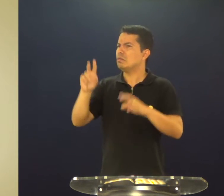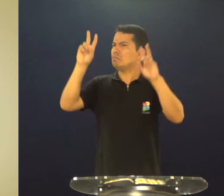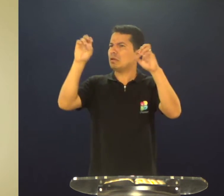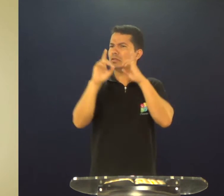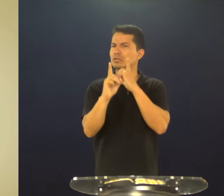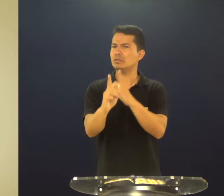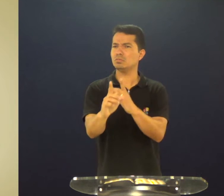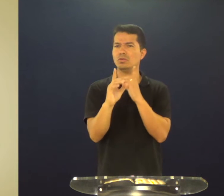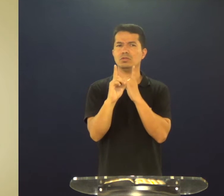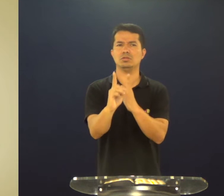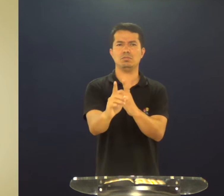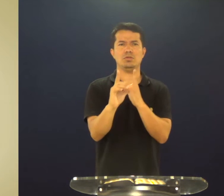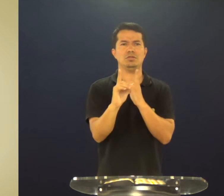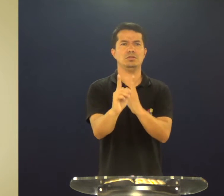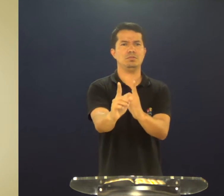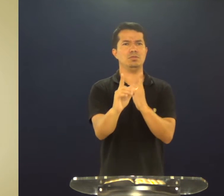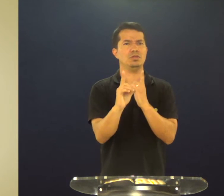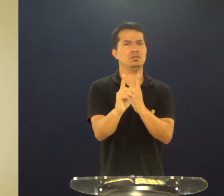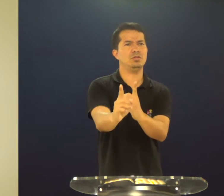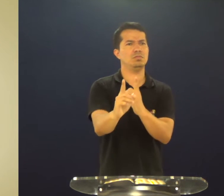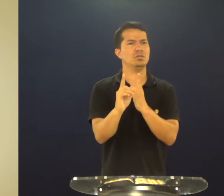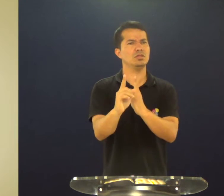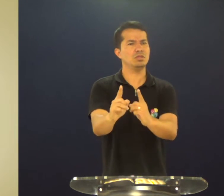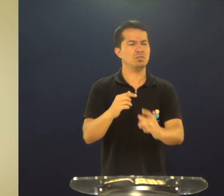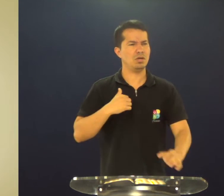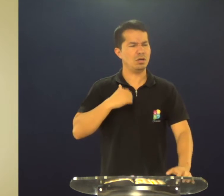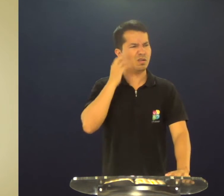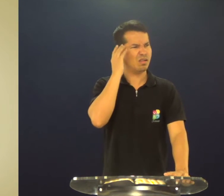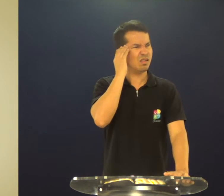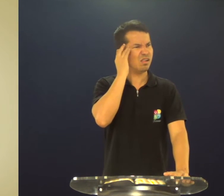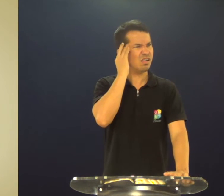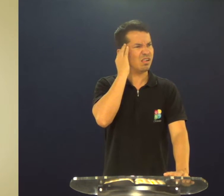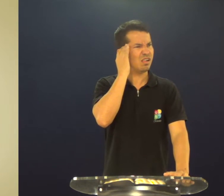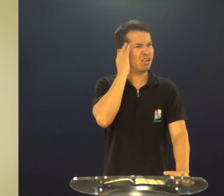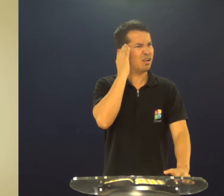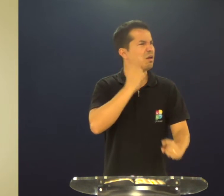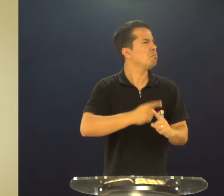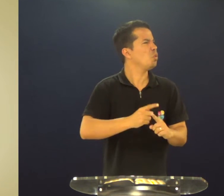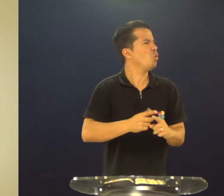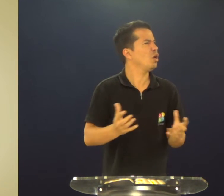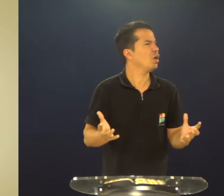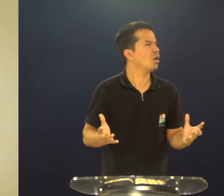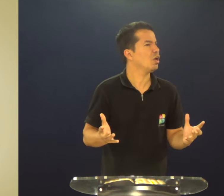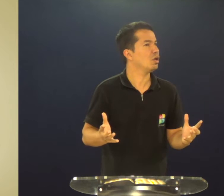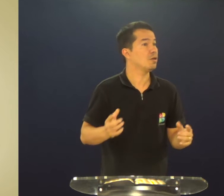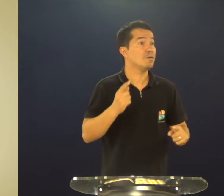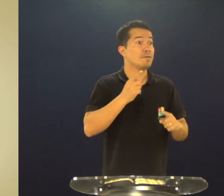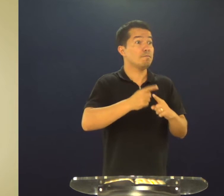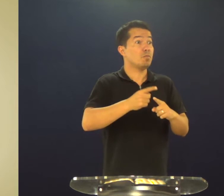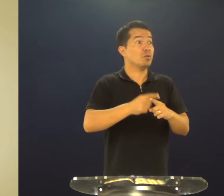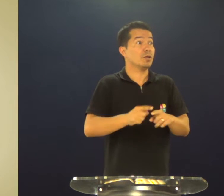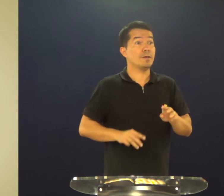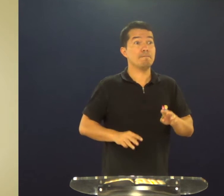essa palavra, discípulo, discípulo, discípulo, discípulo, e eu fiquei pensando, por quê?